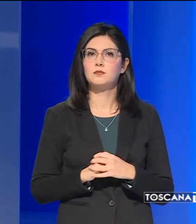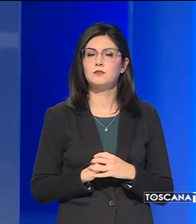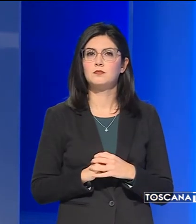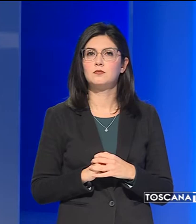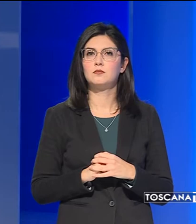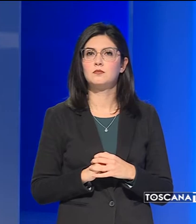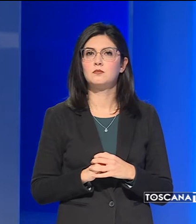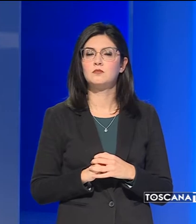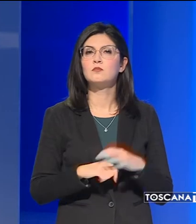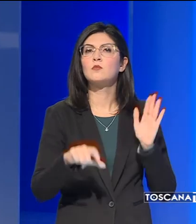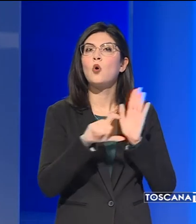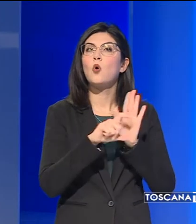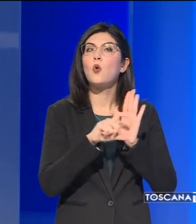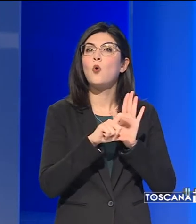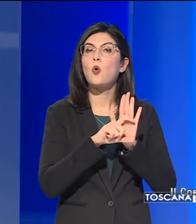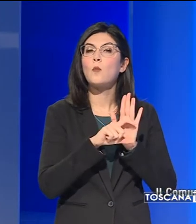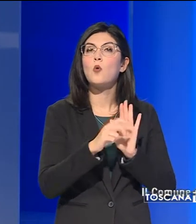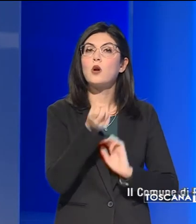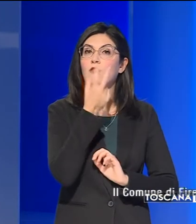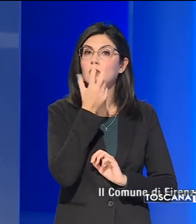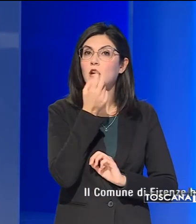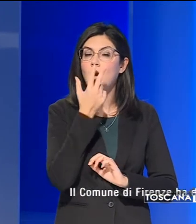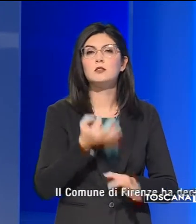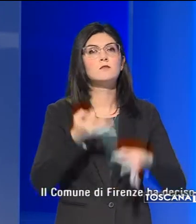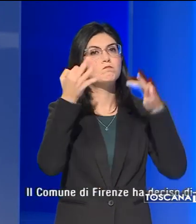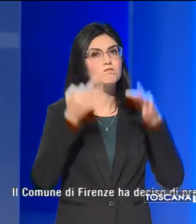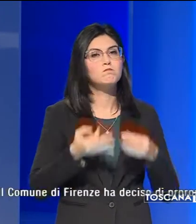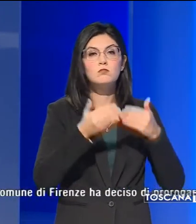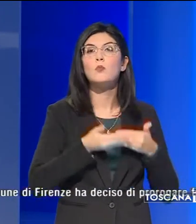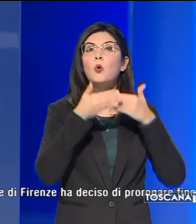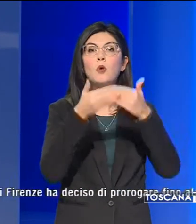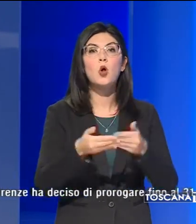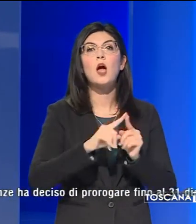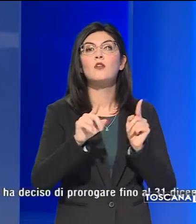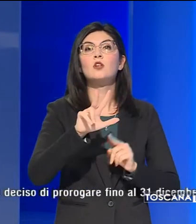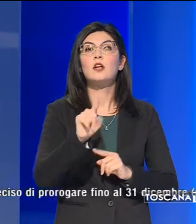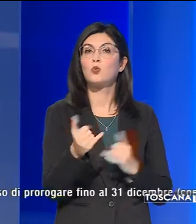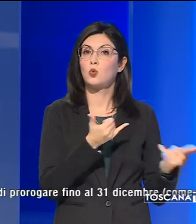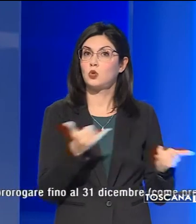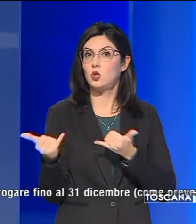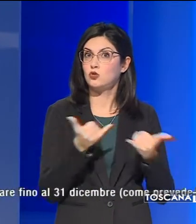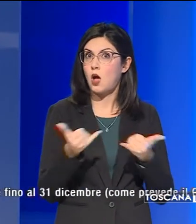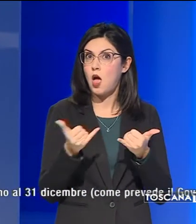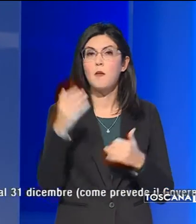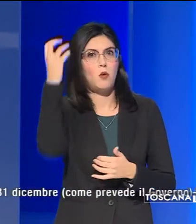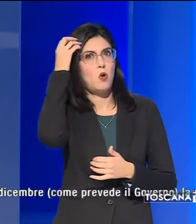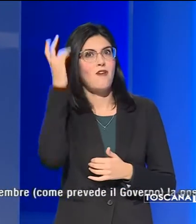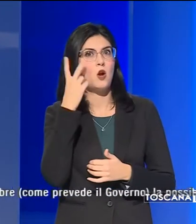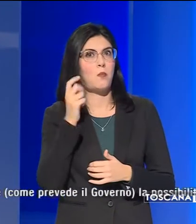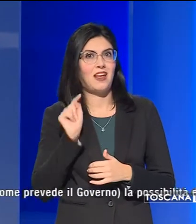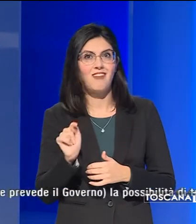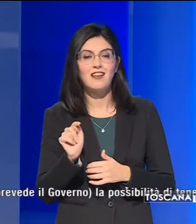Il comune di Firenze ha deciso di prorogare fino al 31 dicembre, come prevede il governo, la